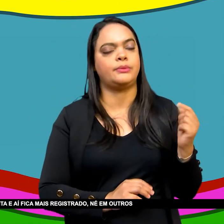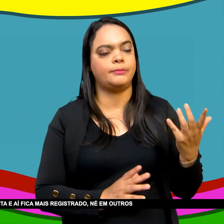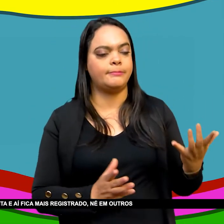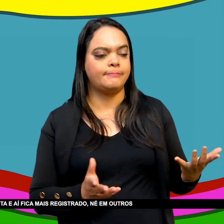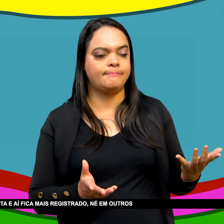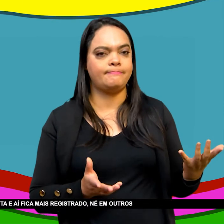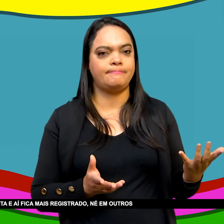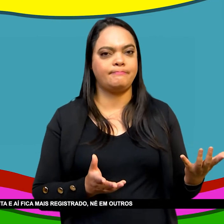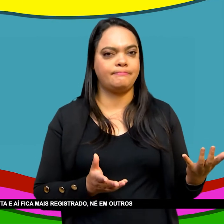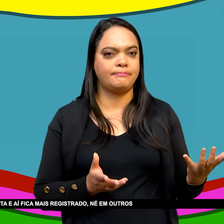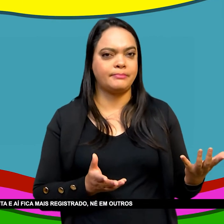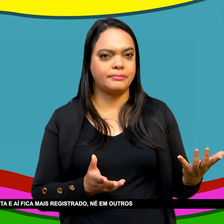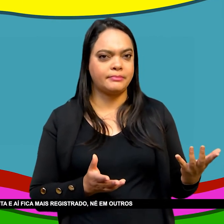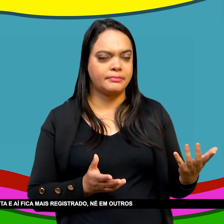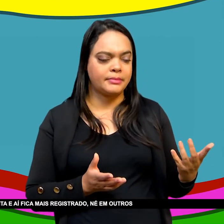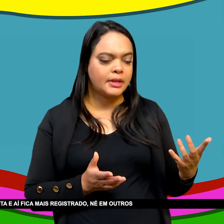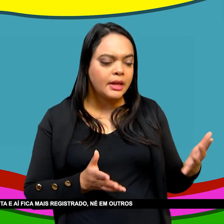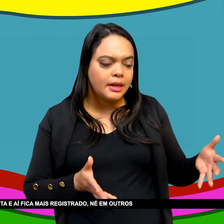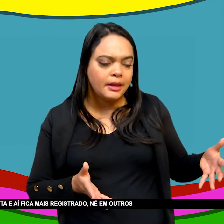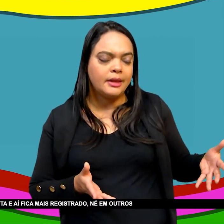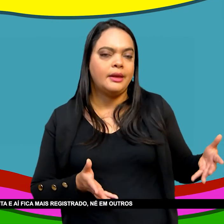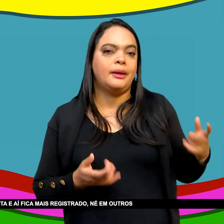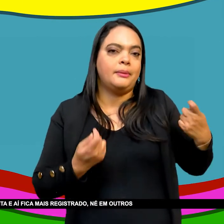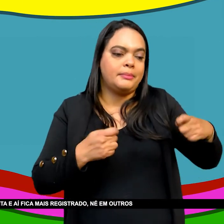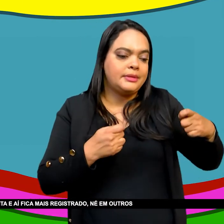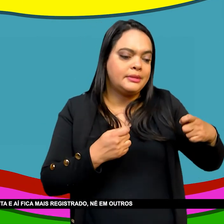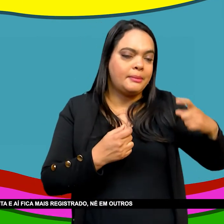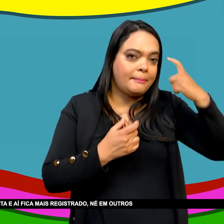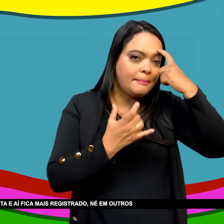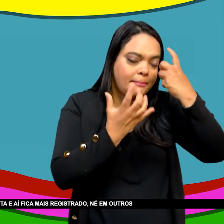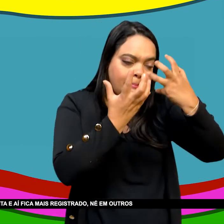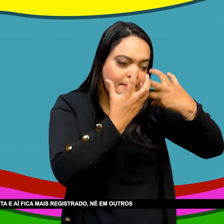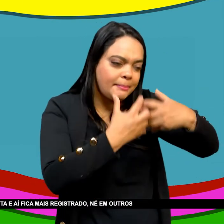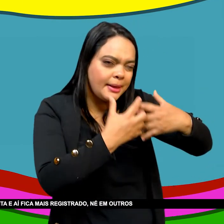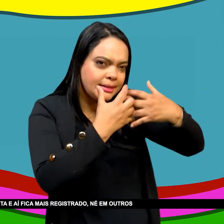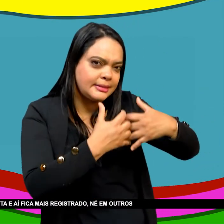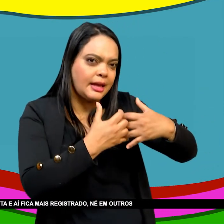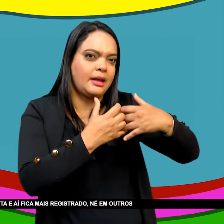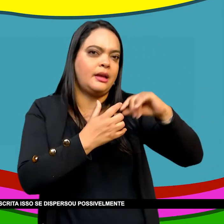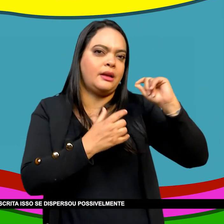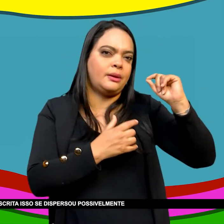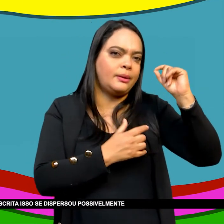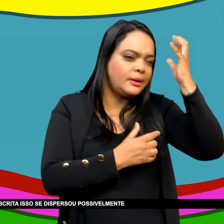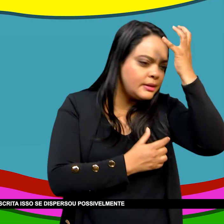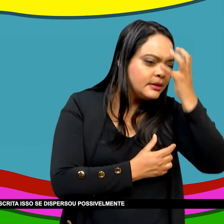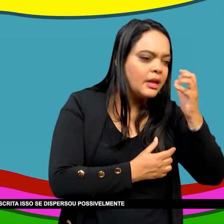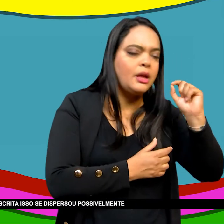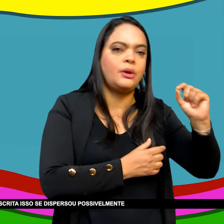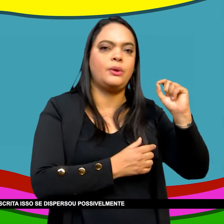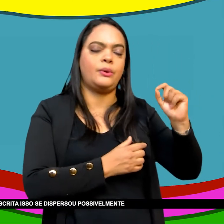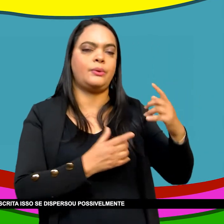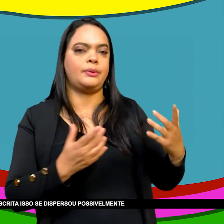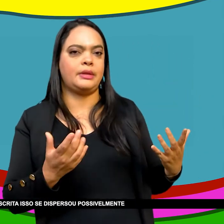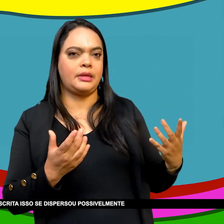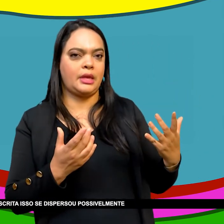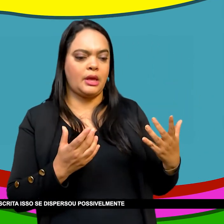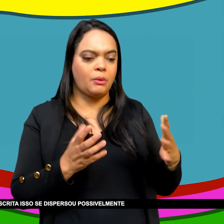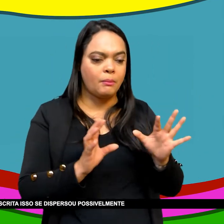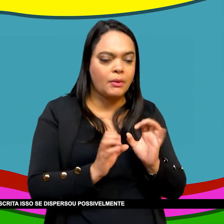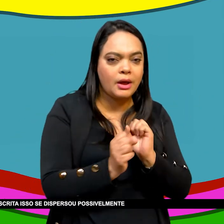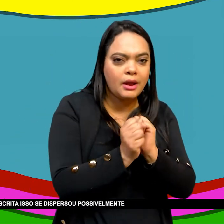setores Que tinham domínio Da escrita E aí fica mais registrado Em outros setores Que não tem Tanto a